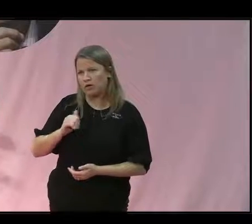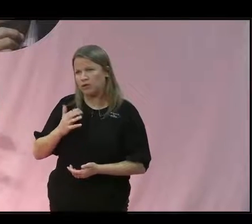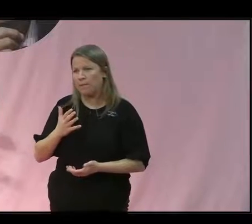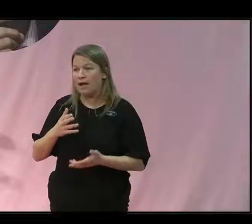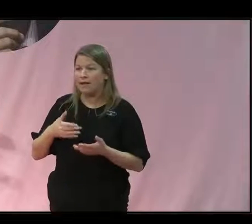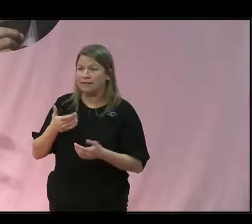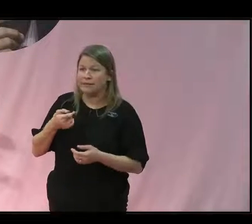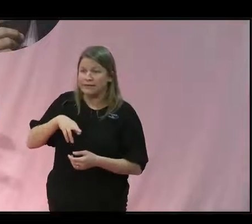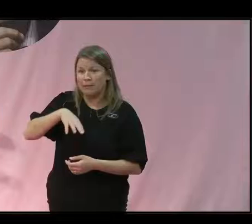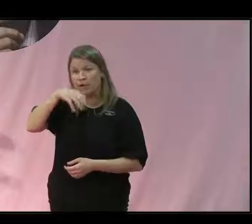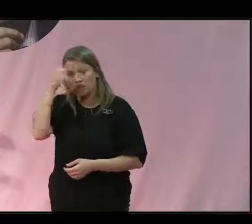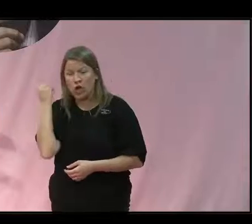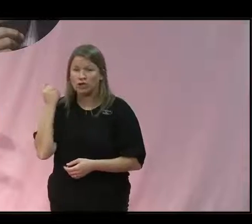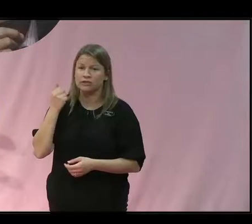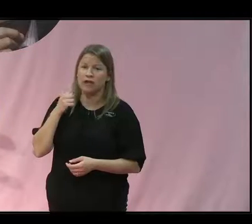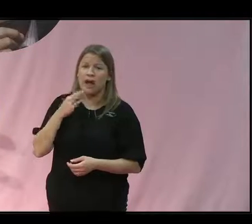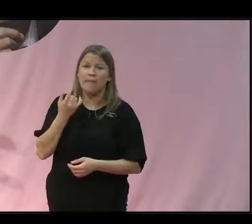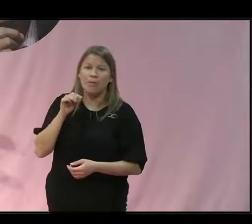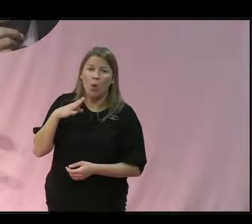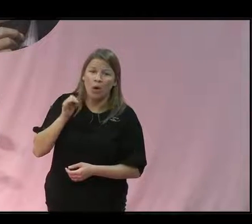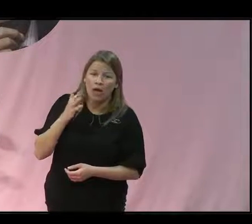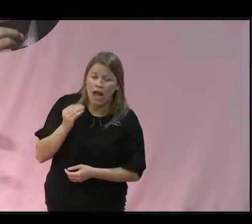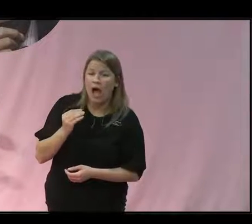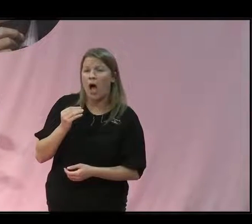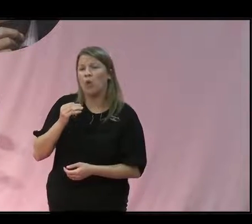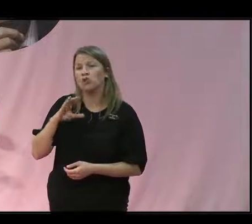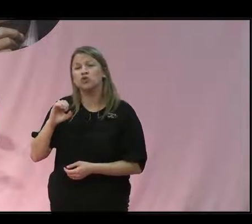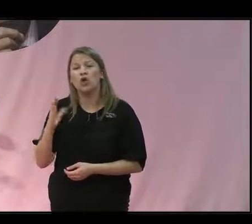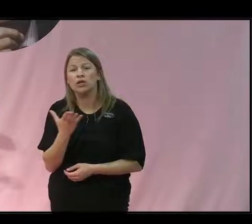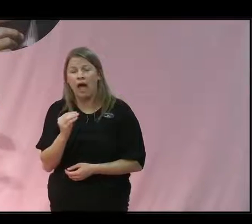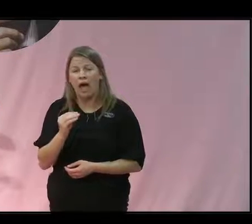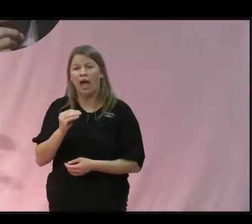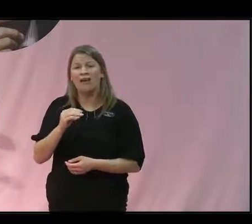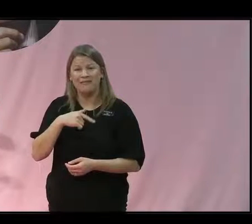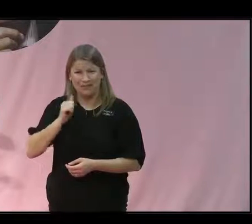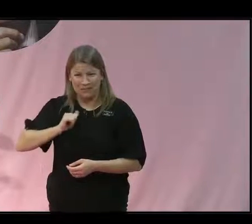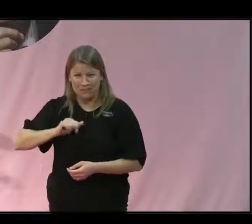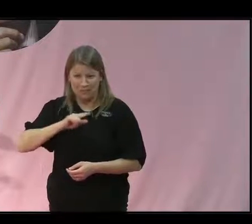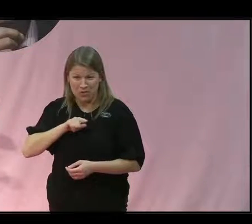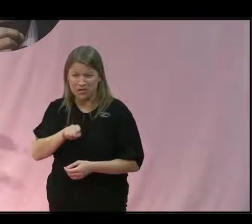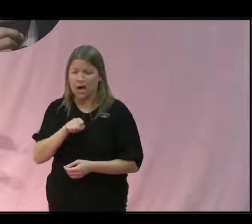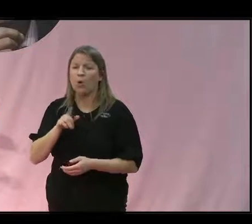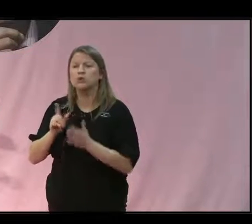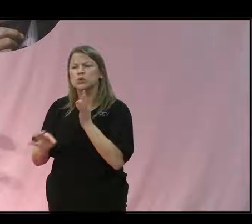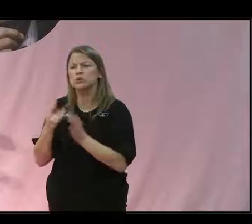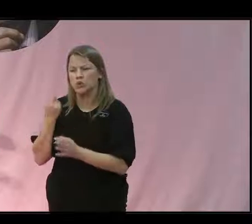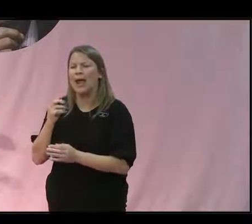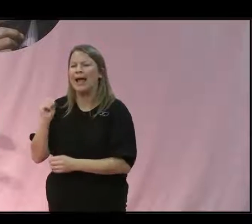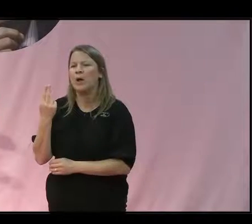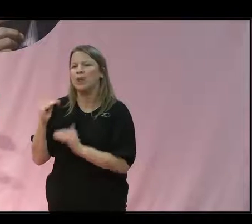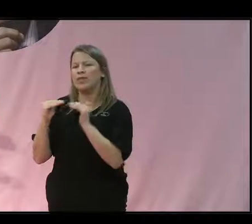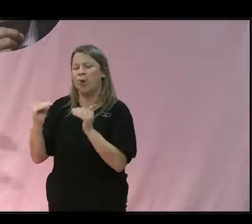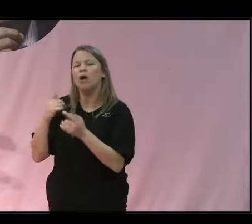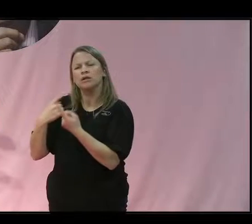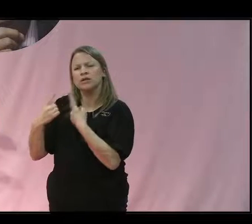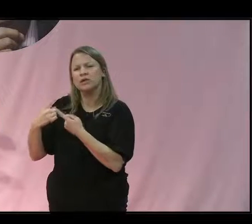palmolja och soja. Avskogningen i de här länderna. Just nu diskuteras lagstiftning på EU-nivå för att